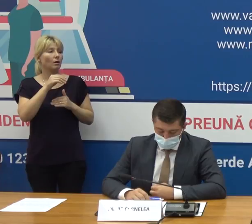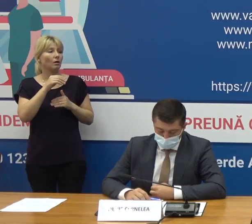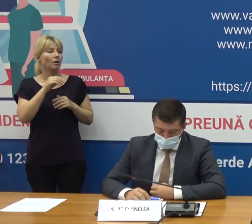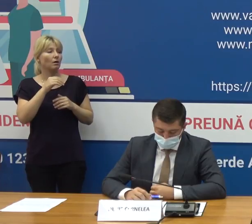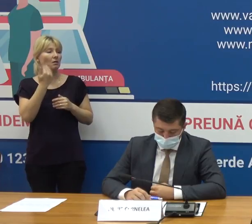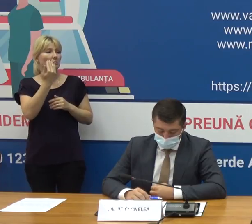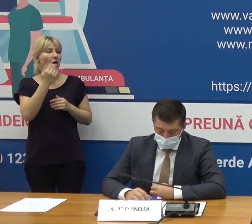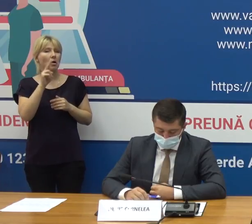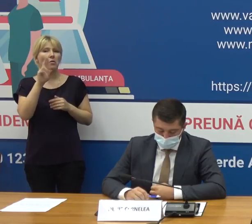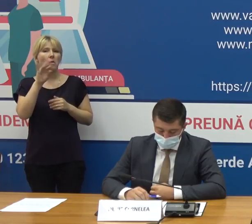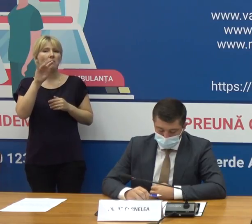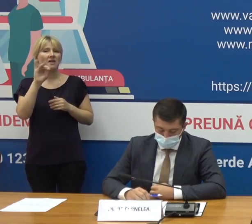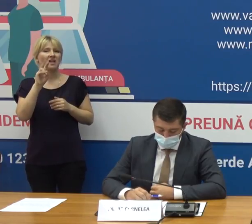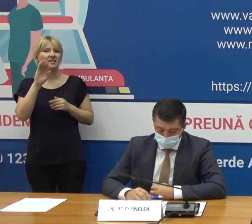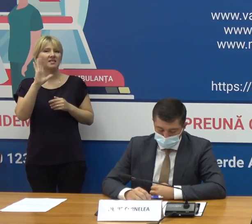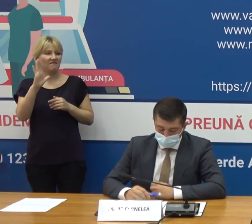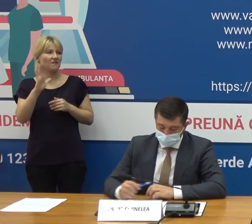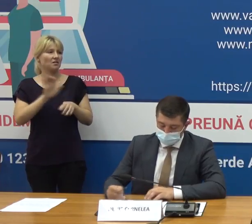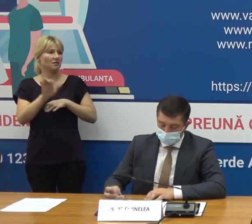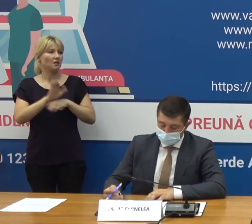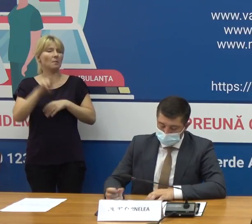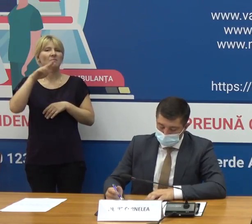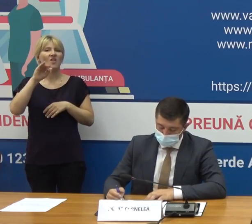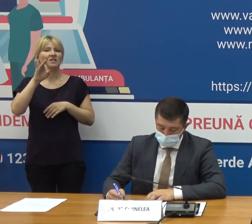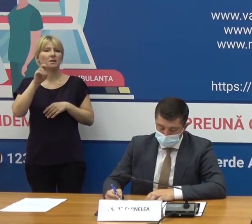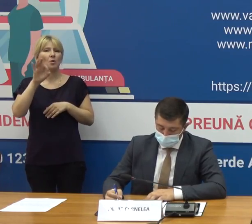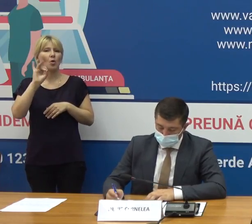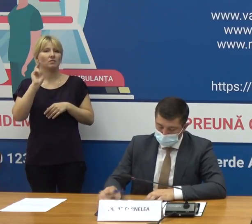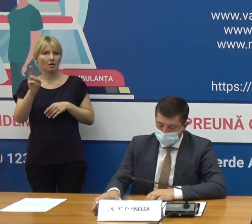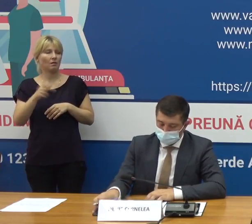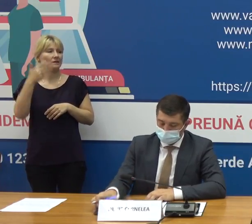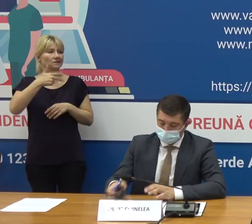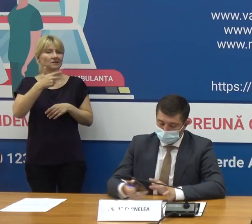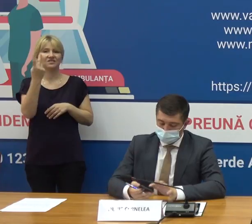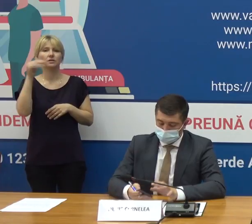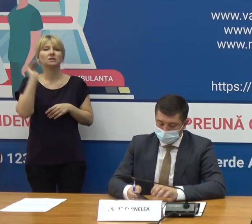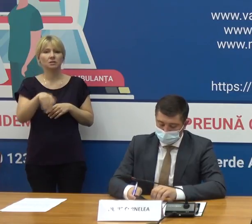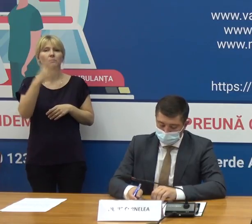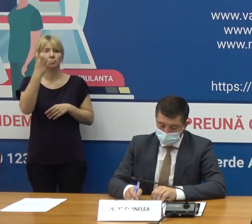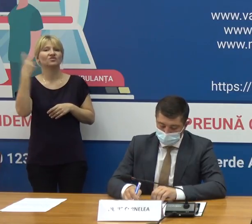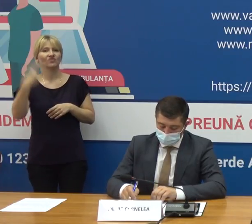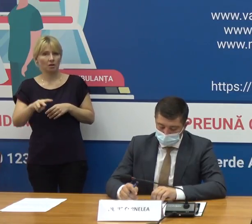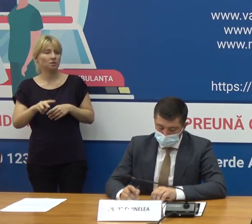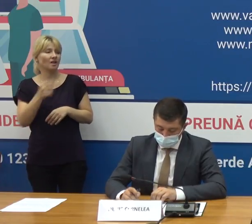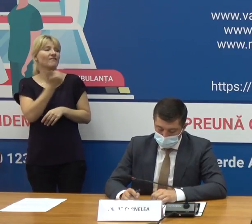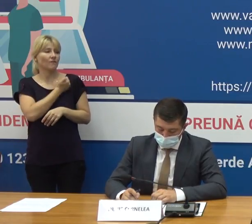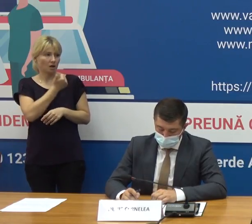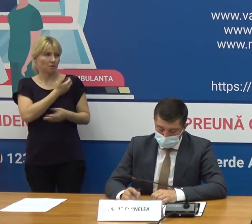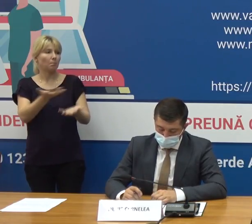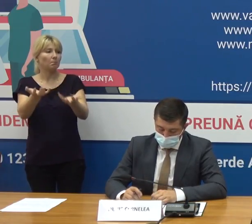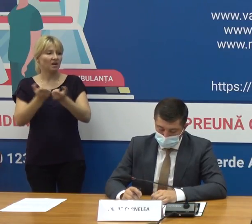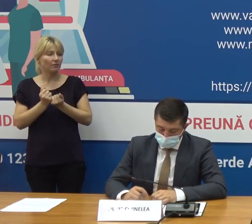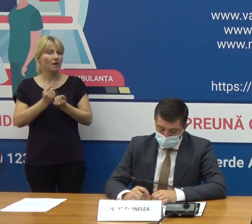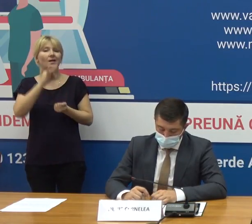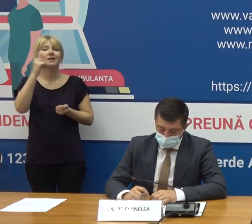comirnativ produs de compania Pfizer-BioNTech în cantitate de 30.420. de doze din lotul care